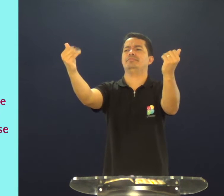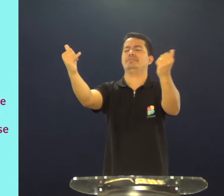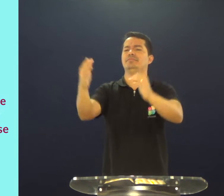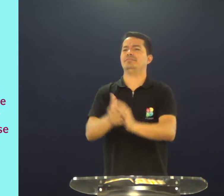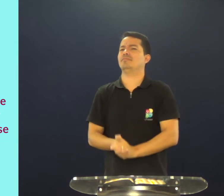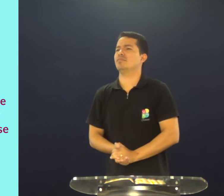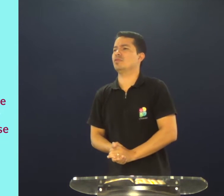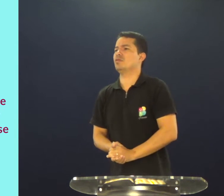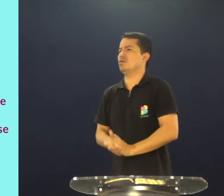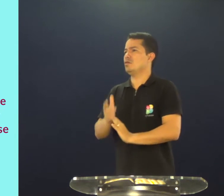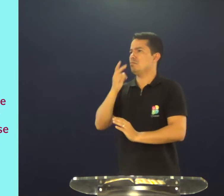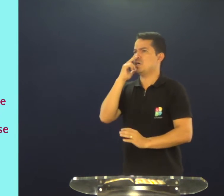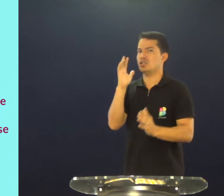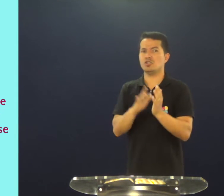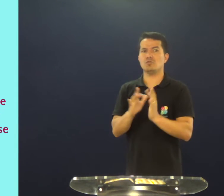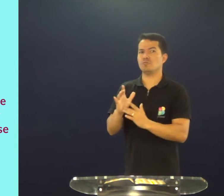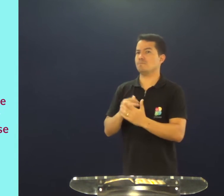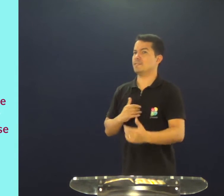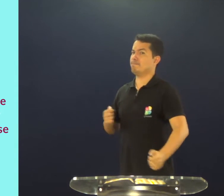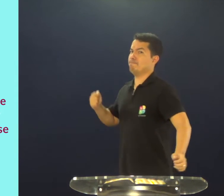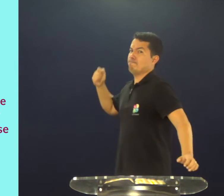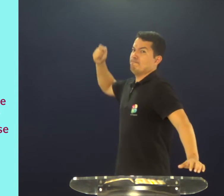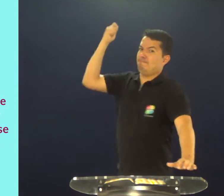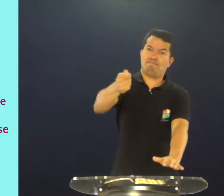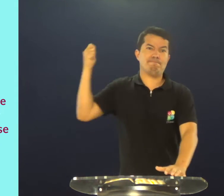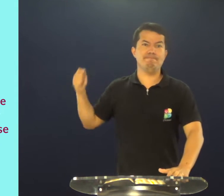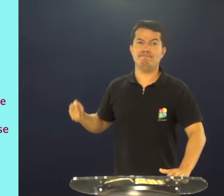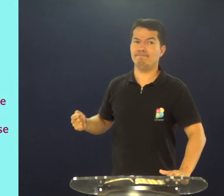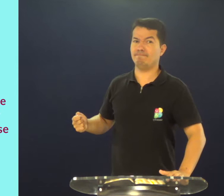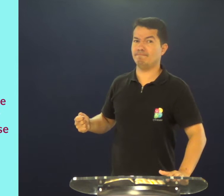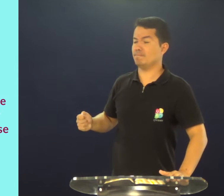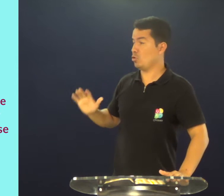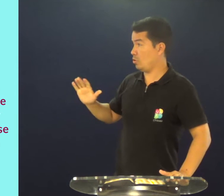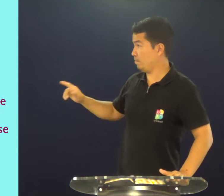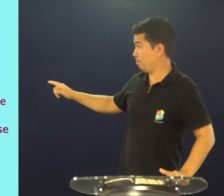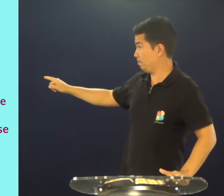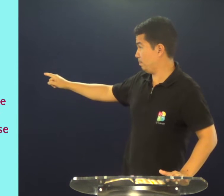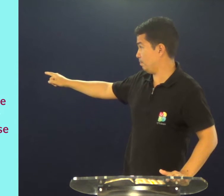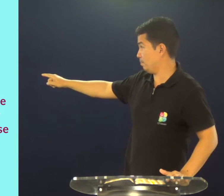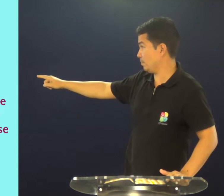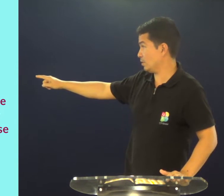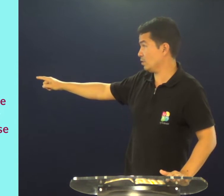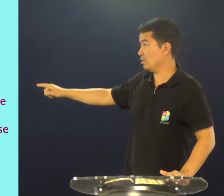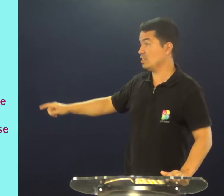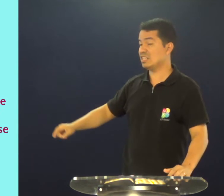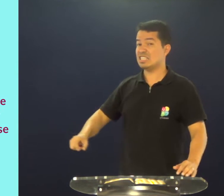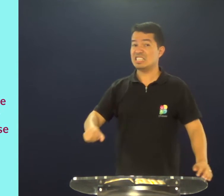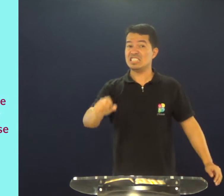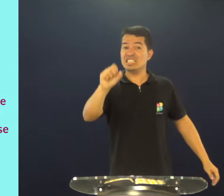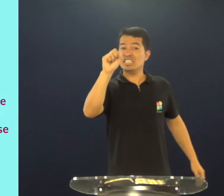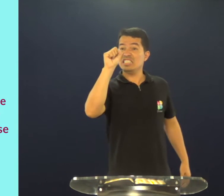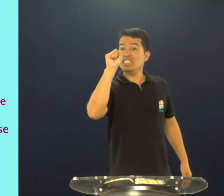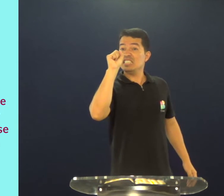chama os discípulos, e Jesus então, coloca uma coisa bem dura,